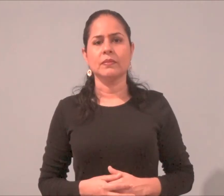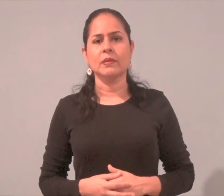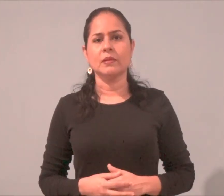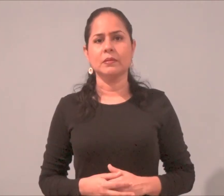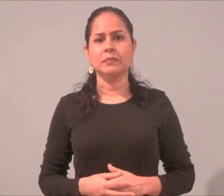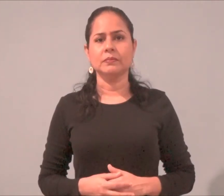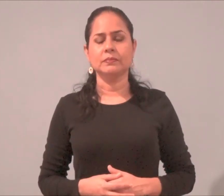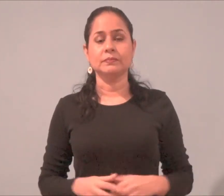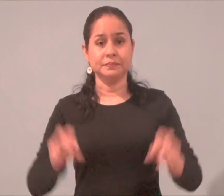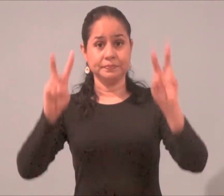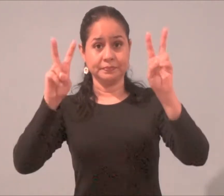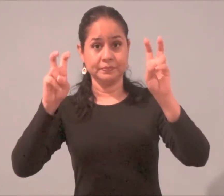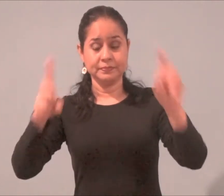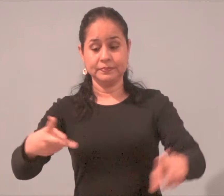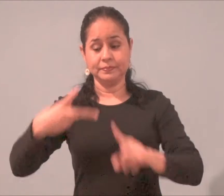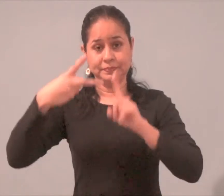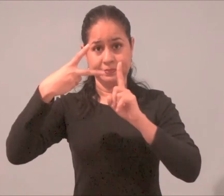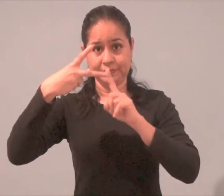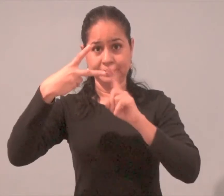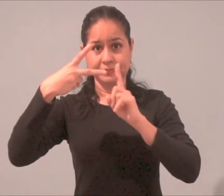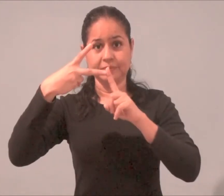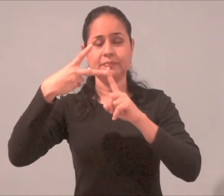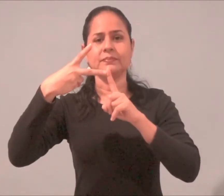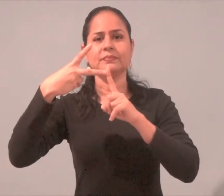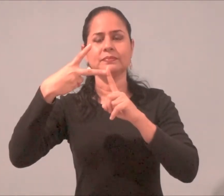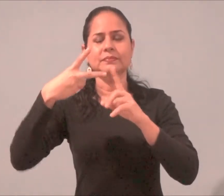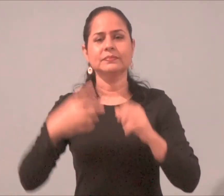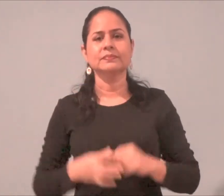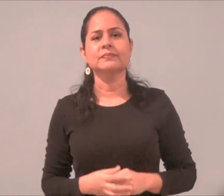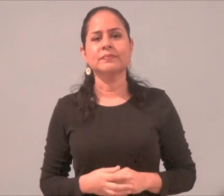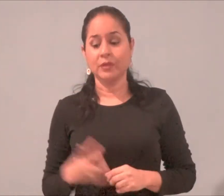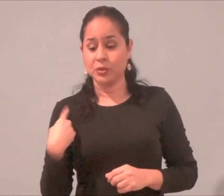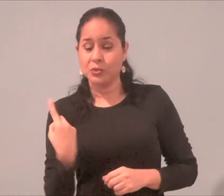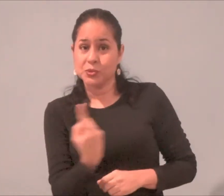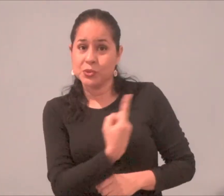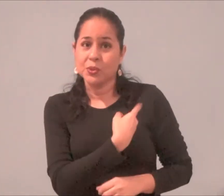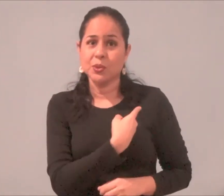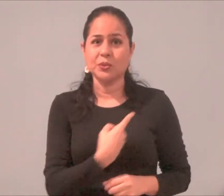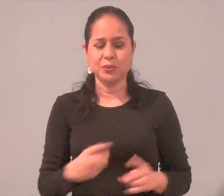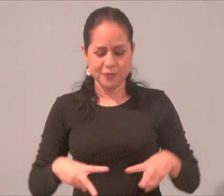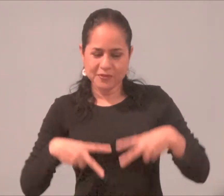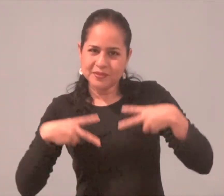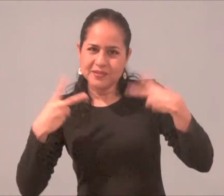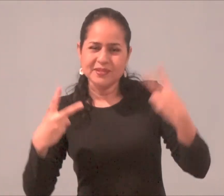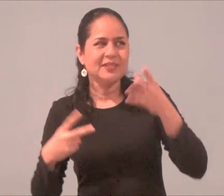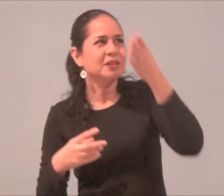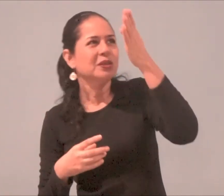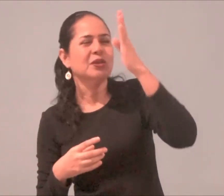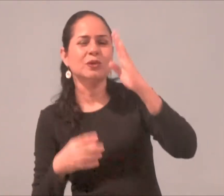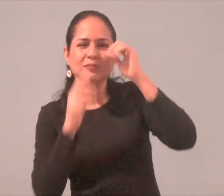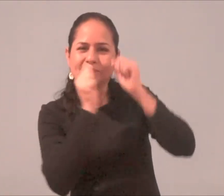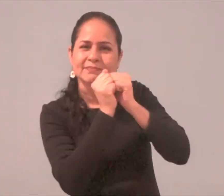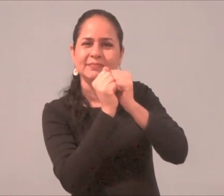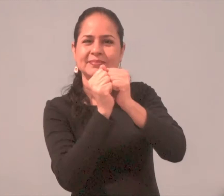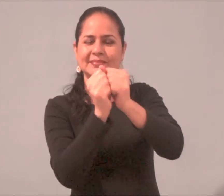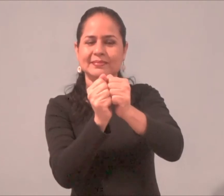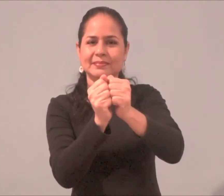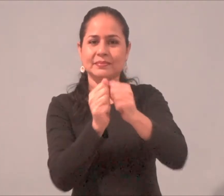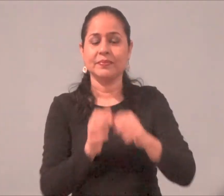Temática 2 Dios acompaña a la vida Conjetivo Propiciar un espacio